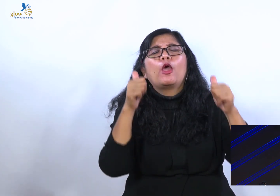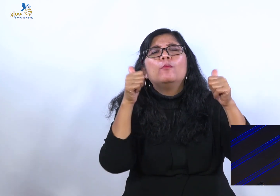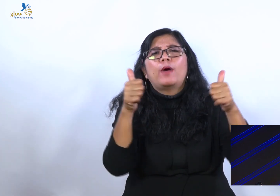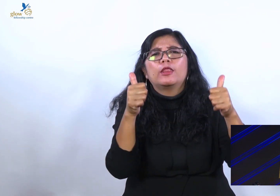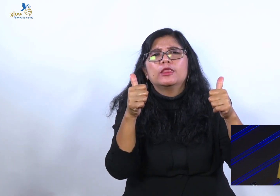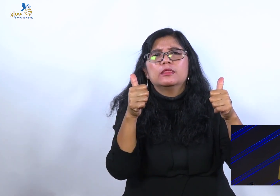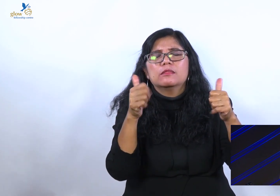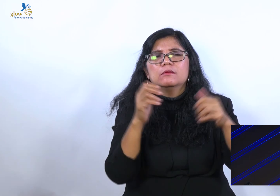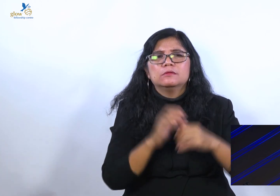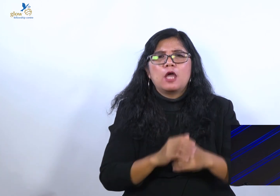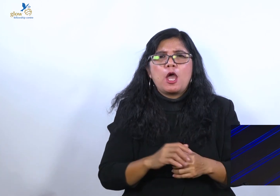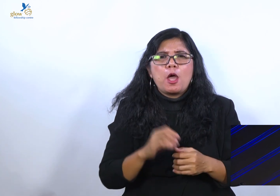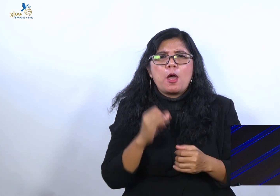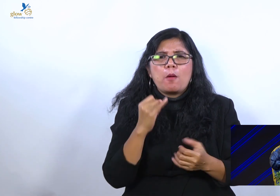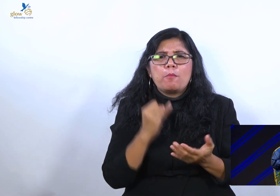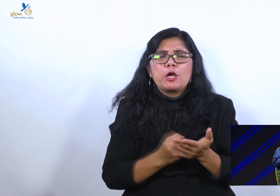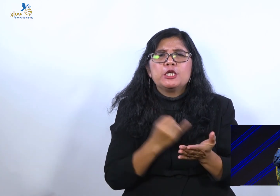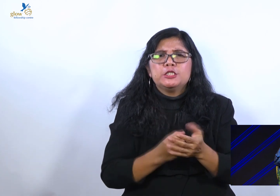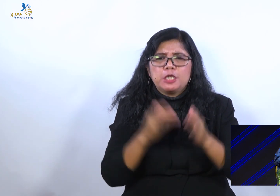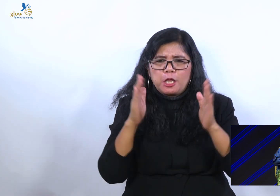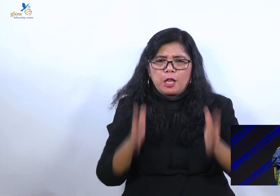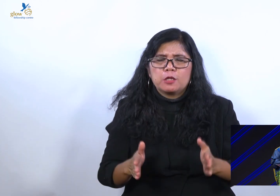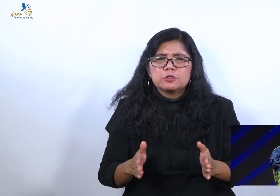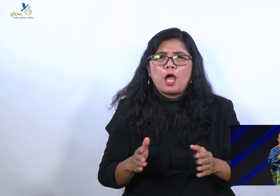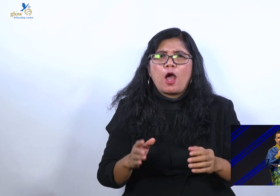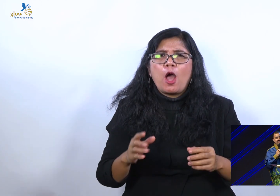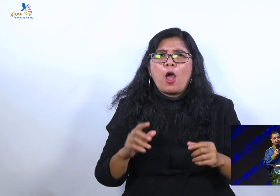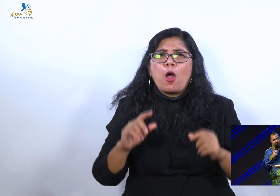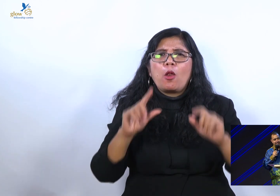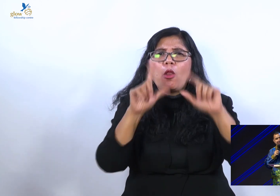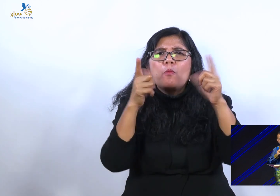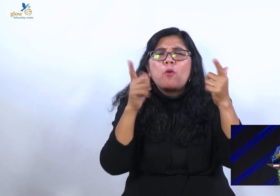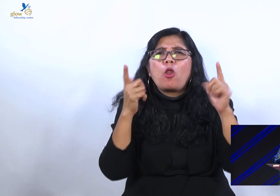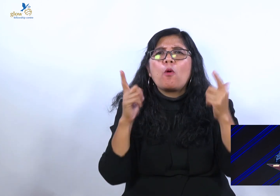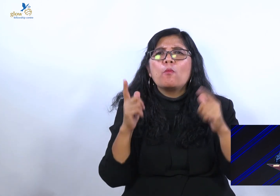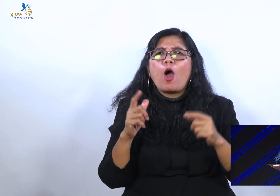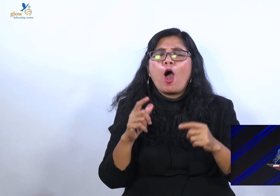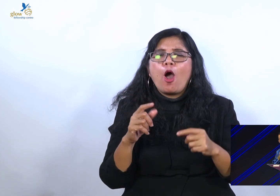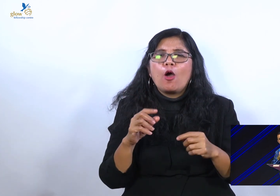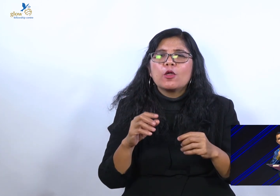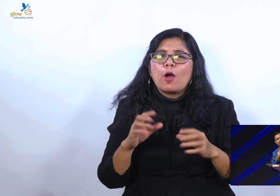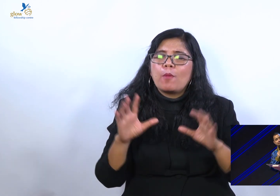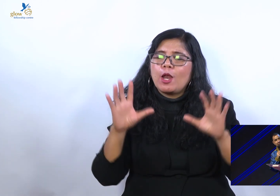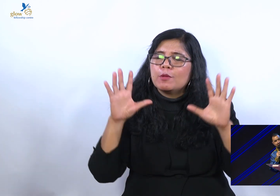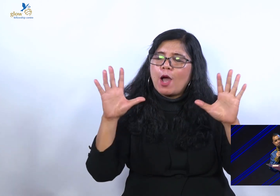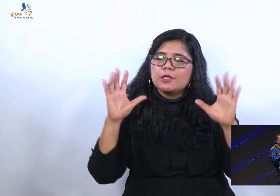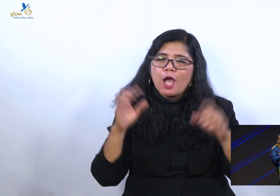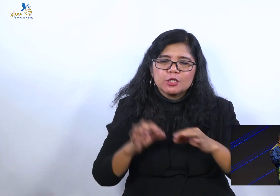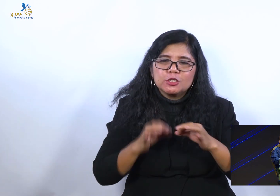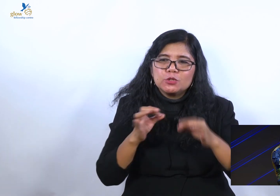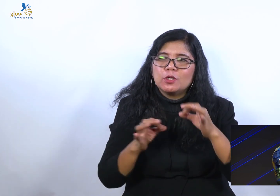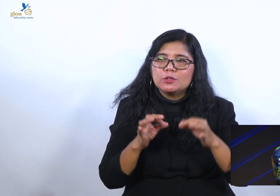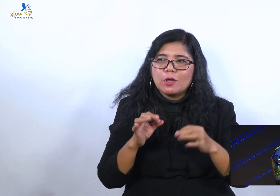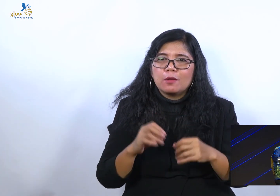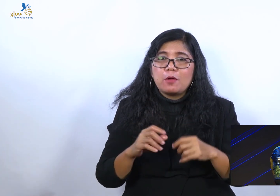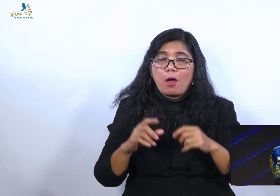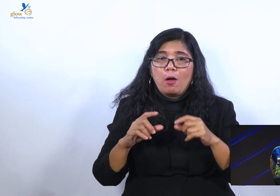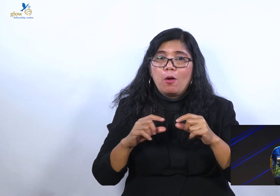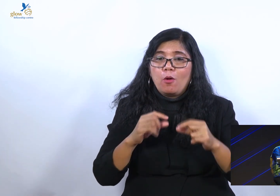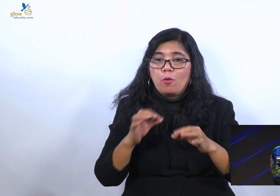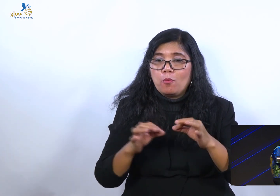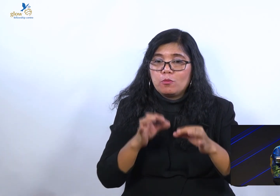Penginjil-penginjil sedang berlomba-lomba. Siapa yang memenangkan jiwa paling banyak. Dan siapa yang karunianya paling luar biasa.